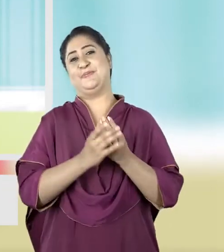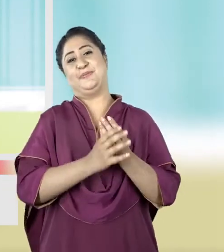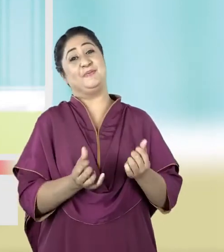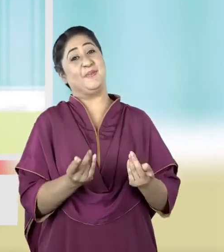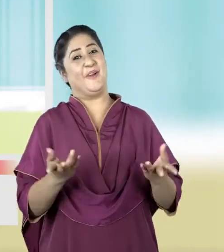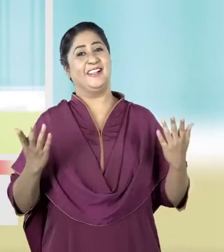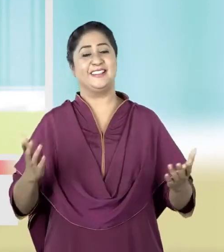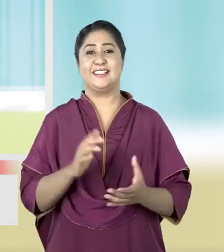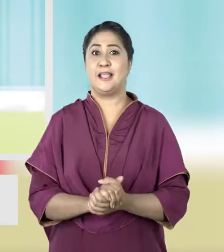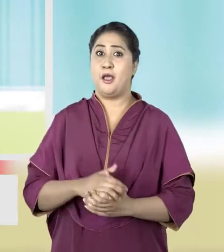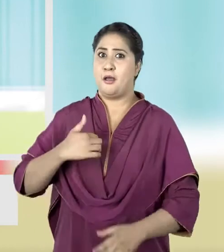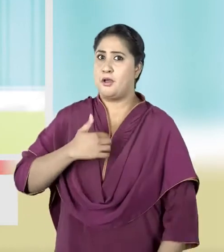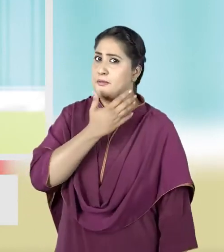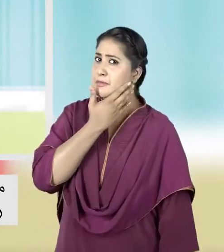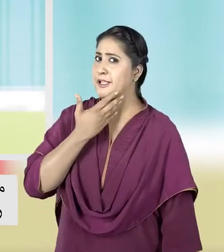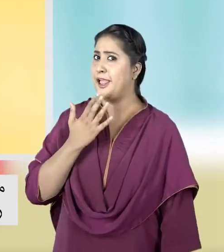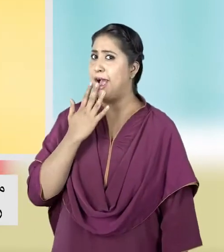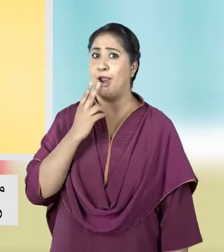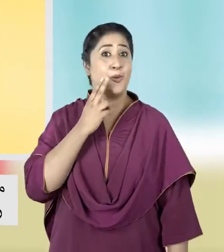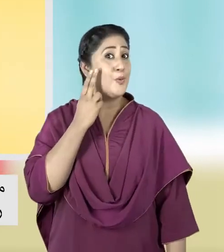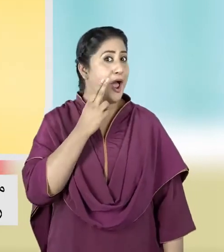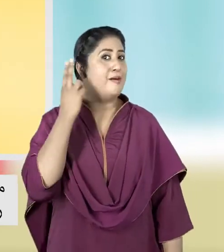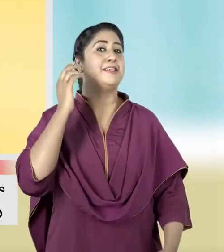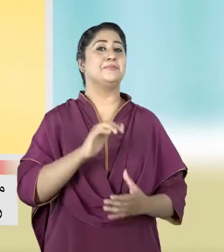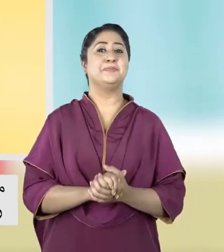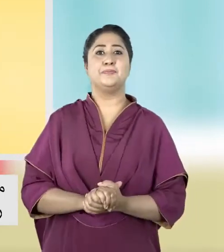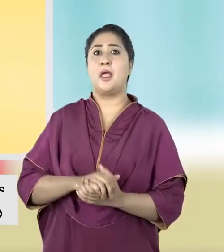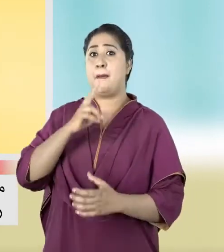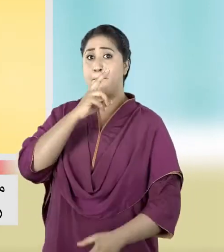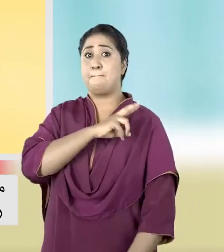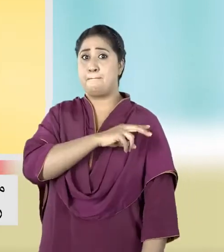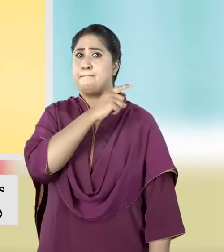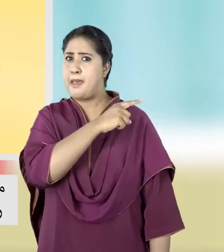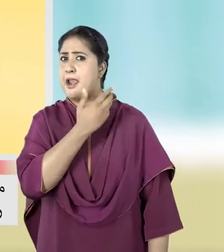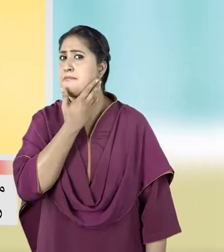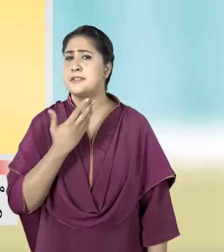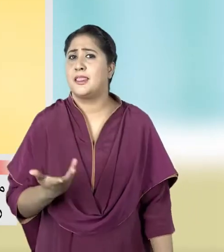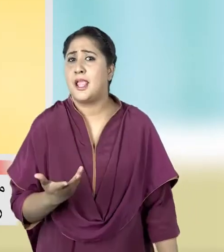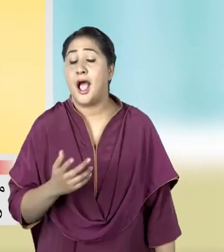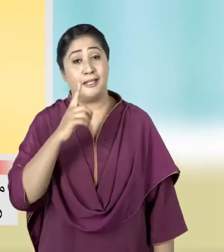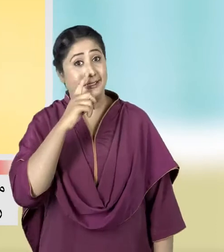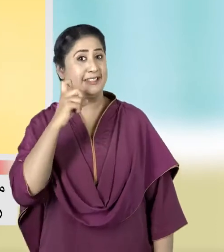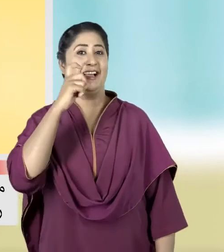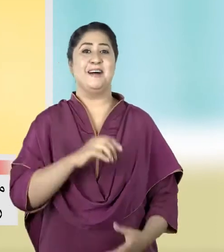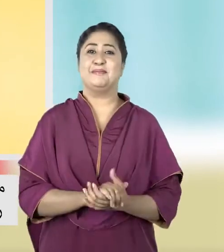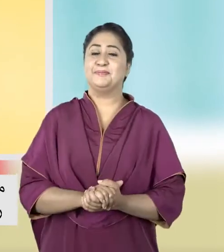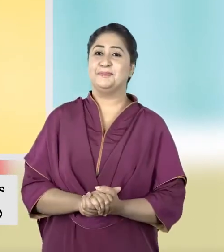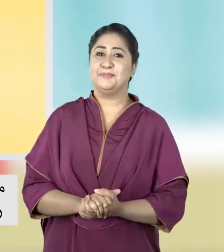पहनते हैं मेरा पसंदीदा रंग गुलाबी है और इनाया का पसंदीदा रंग नीला है